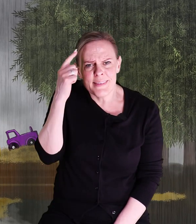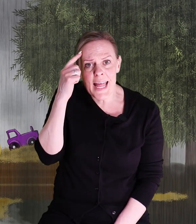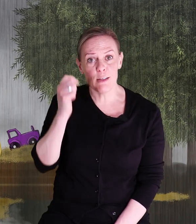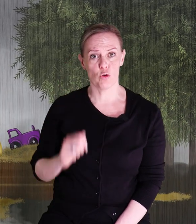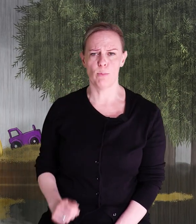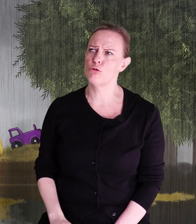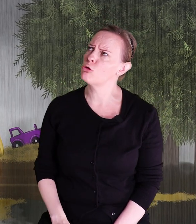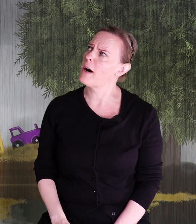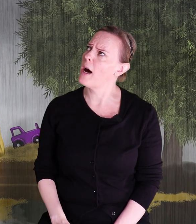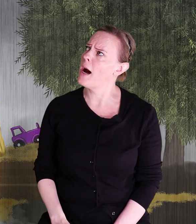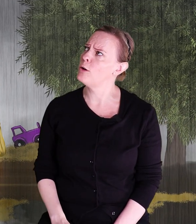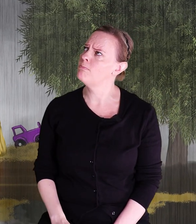Tänk om hon ska vara här nu.